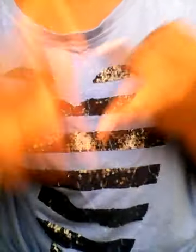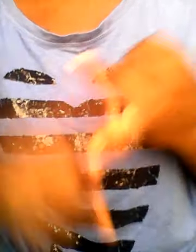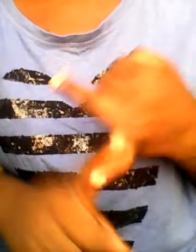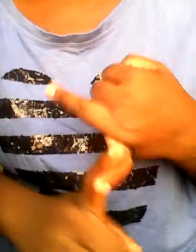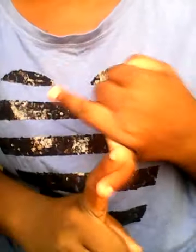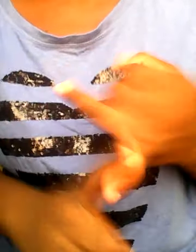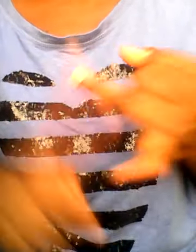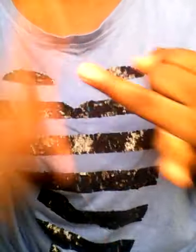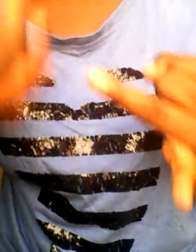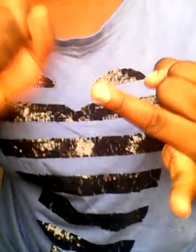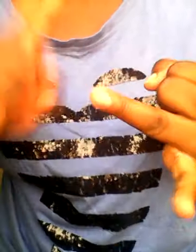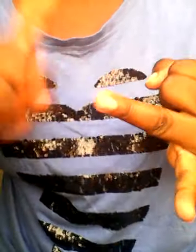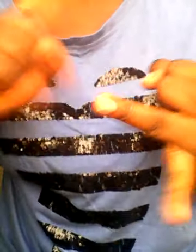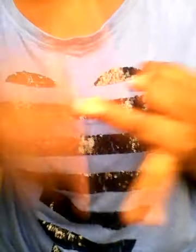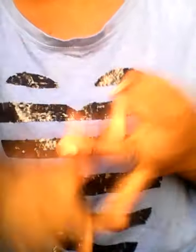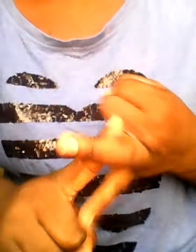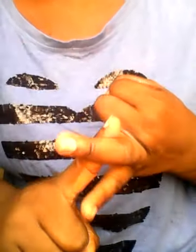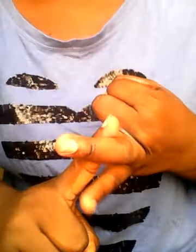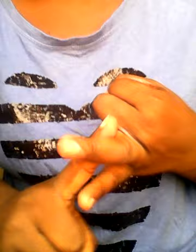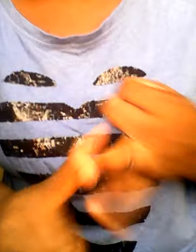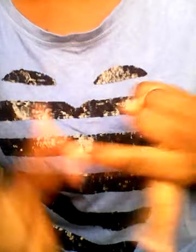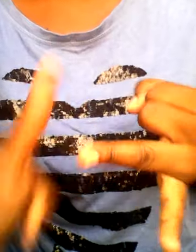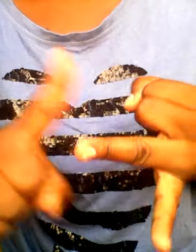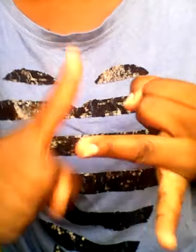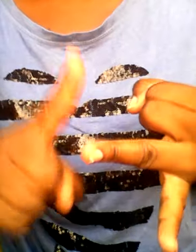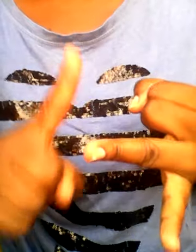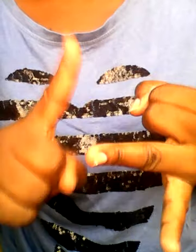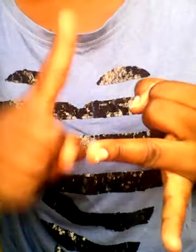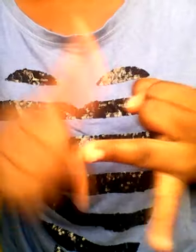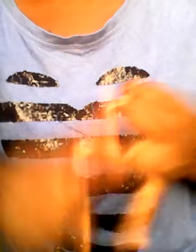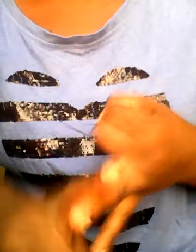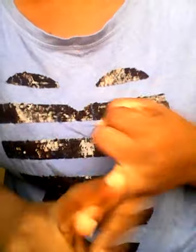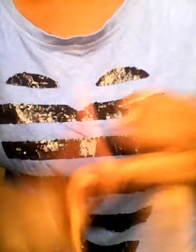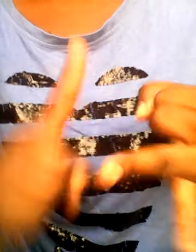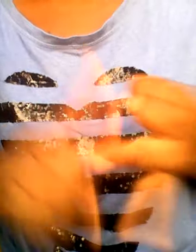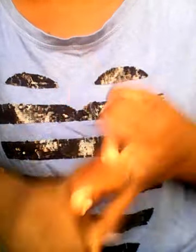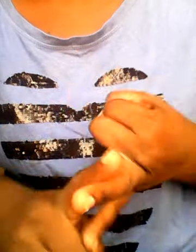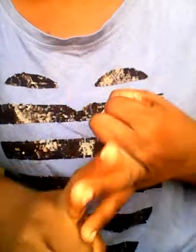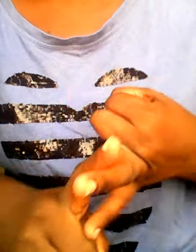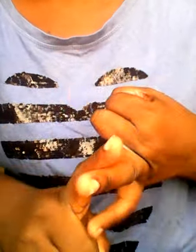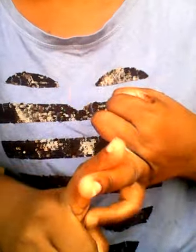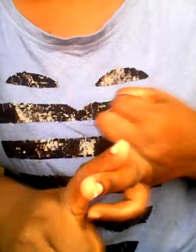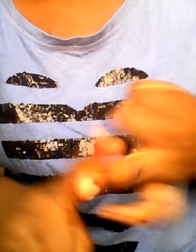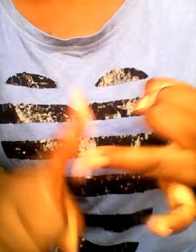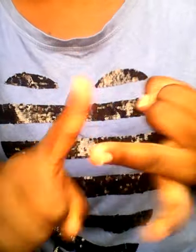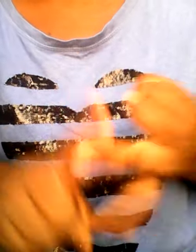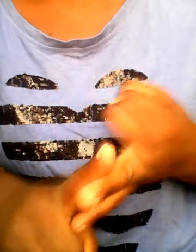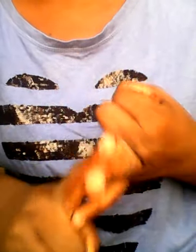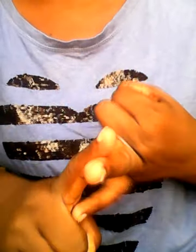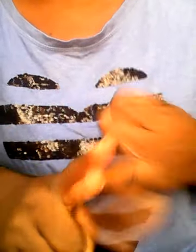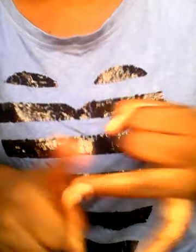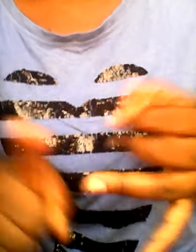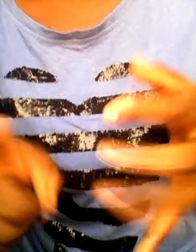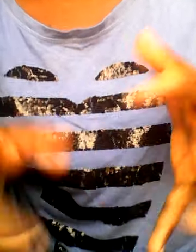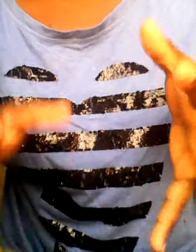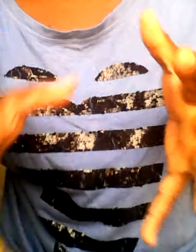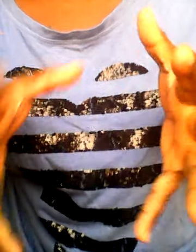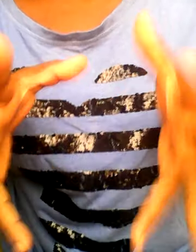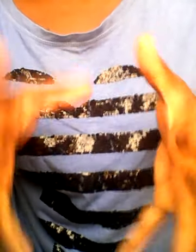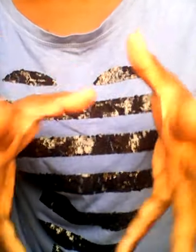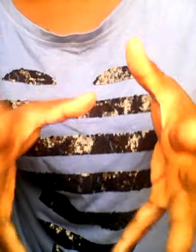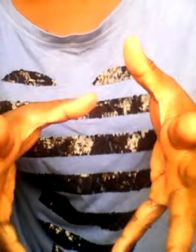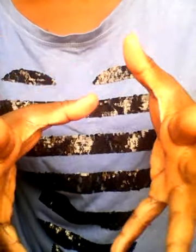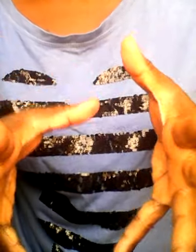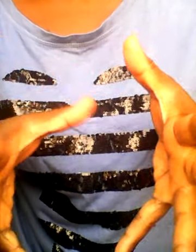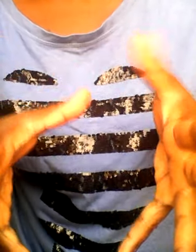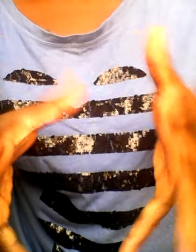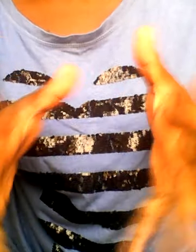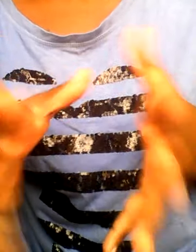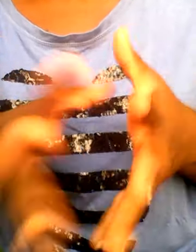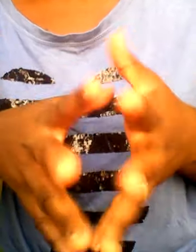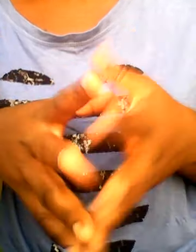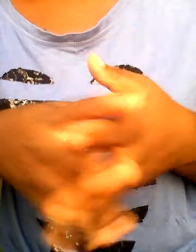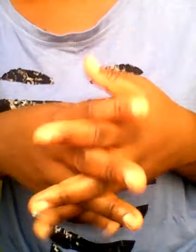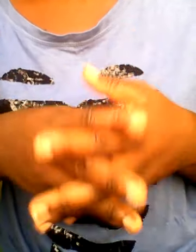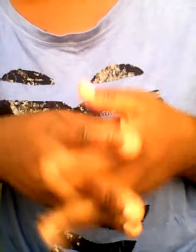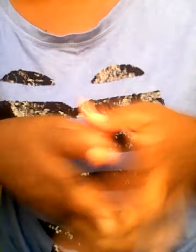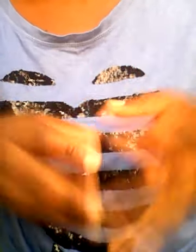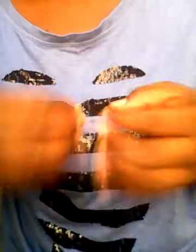l'eau chaude arrêter les douches les douches chaudes arrêter les bains chauds je sais que un